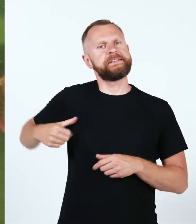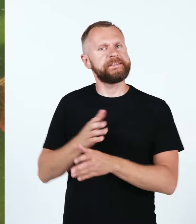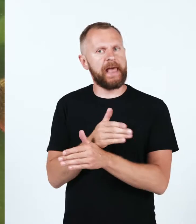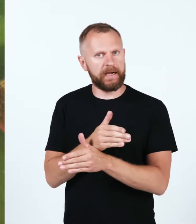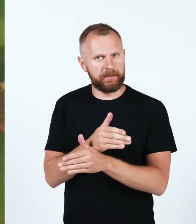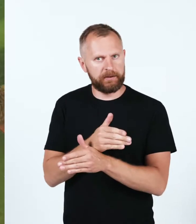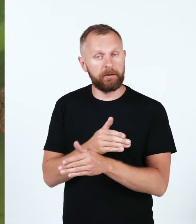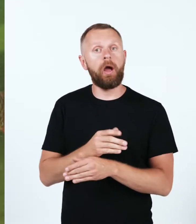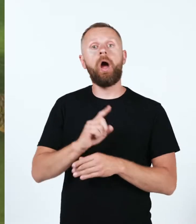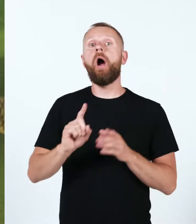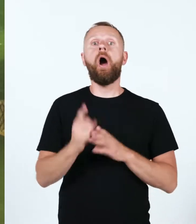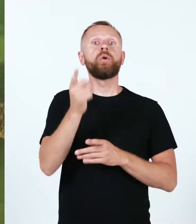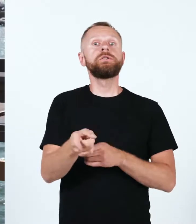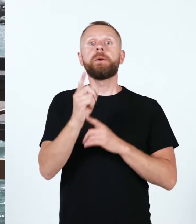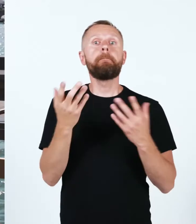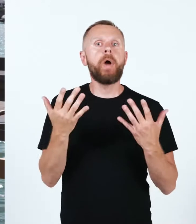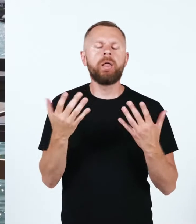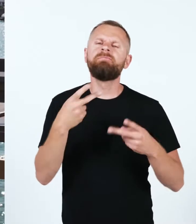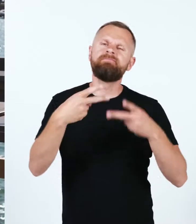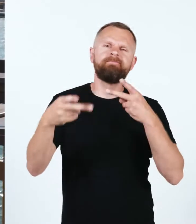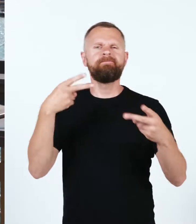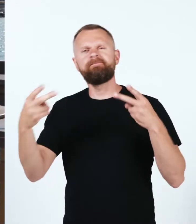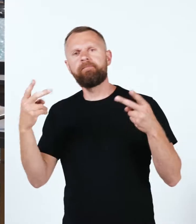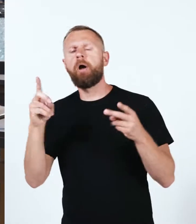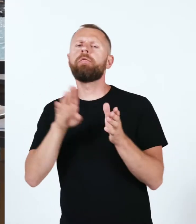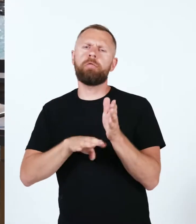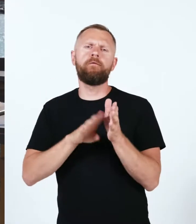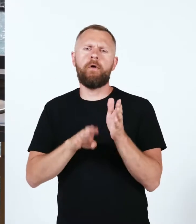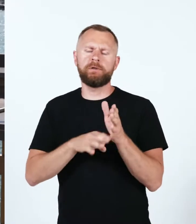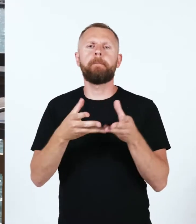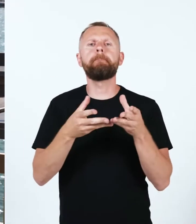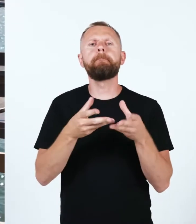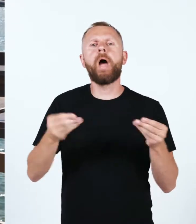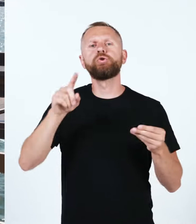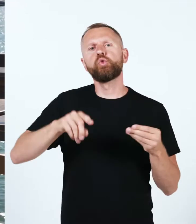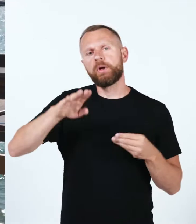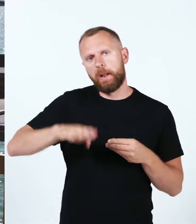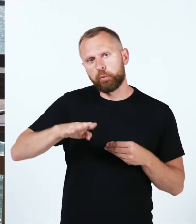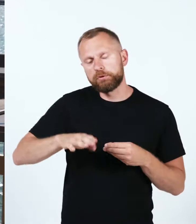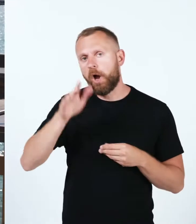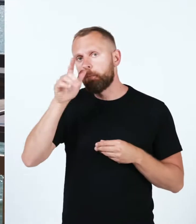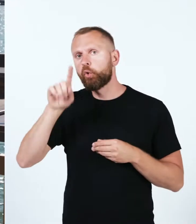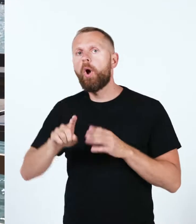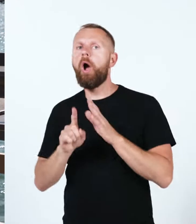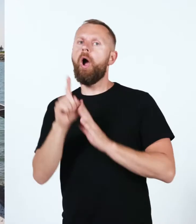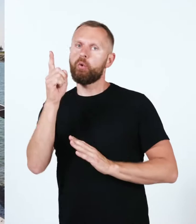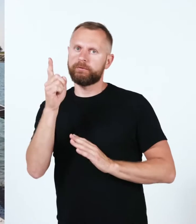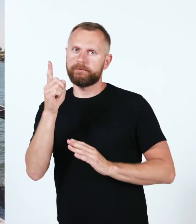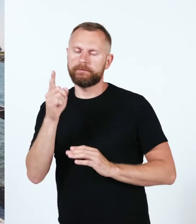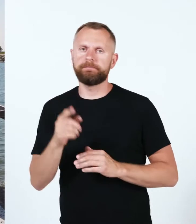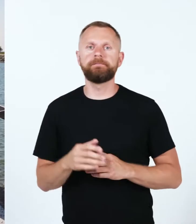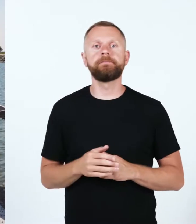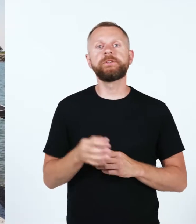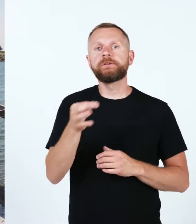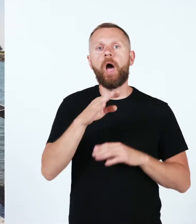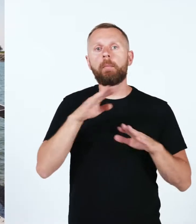särg. Särepüügi algusaeg on aastati erinev, aga reeglina võib sobivata aega oodata juba märtsi lõpus või aprilli alguses.